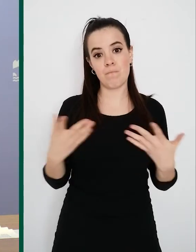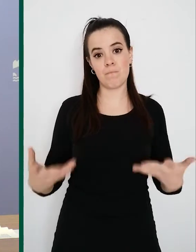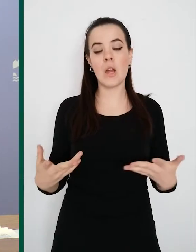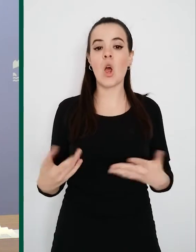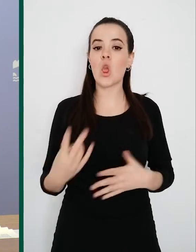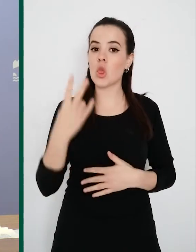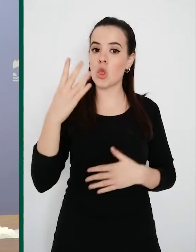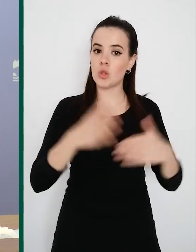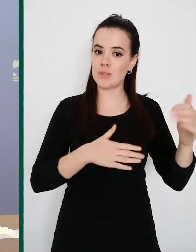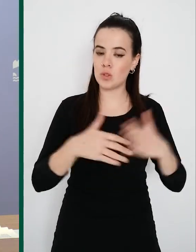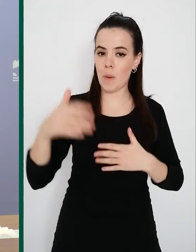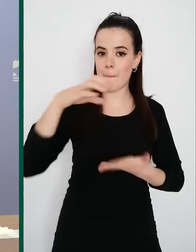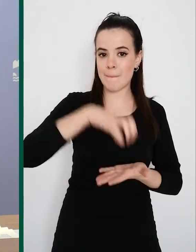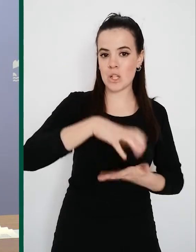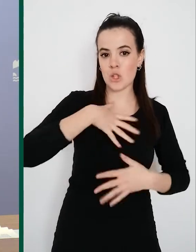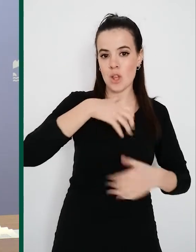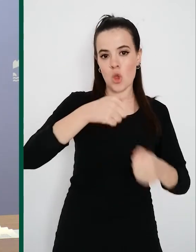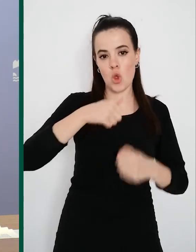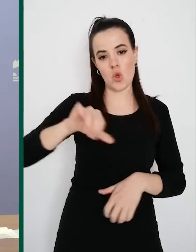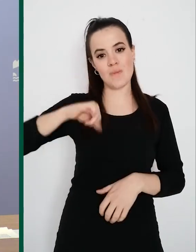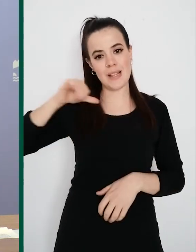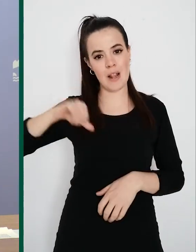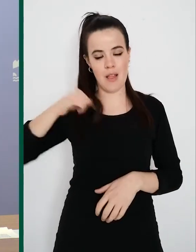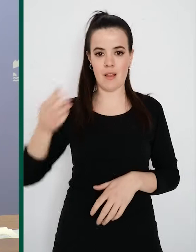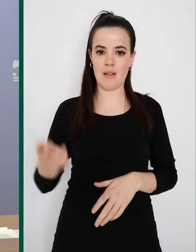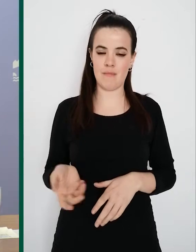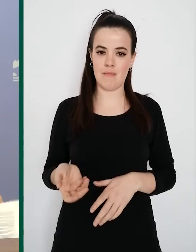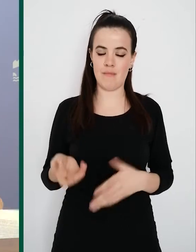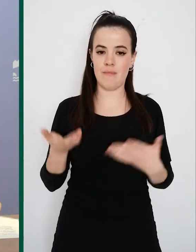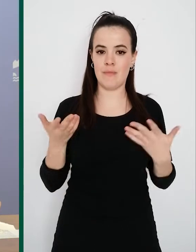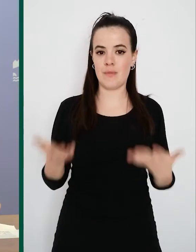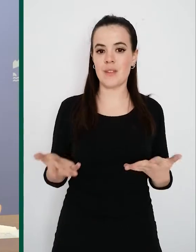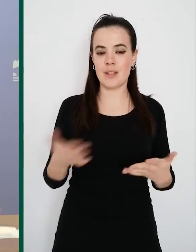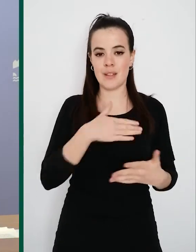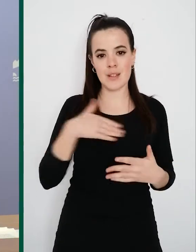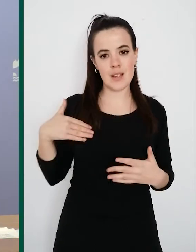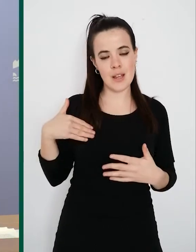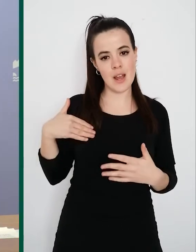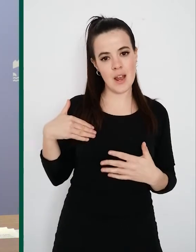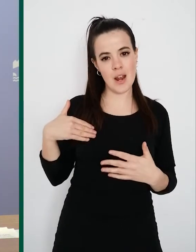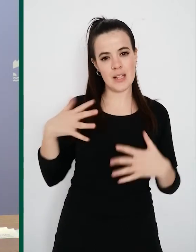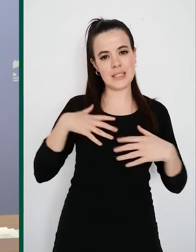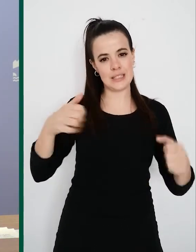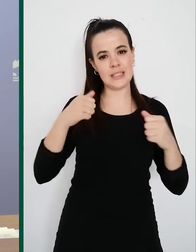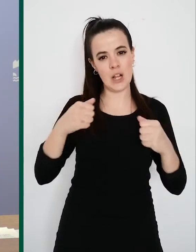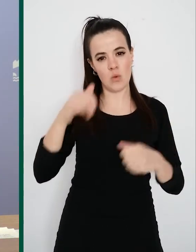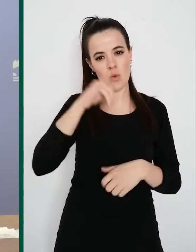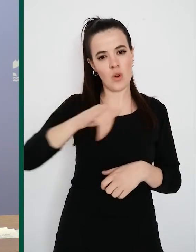primaria y hospitalaria. Y son las manos que velan por la salud de los riojanos. La atención primaria ha dado un